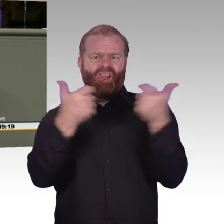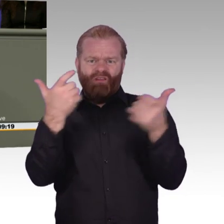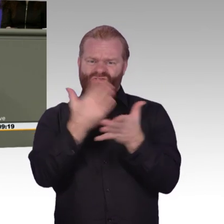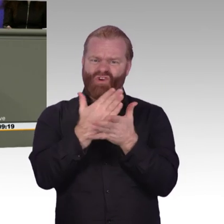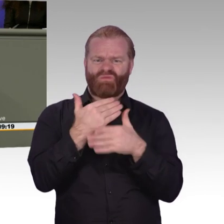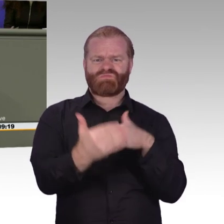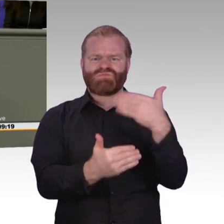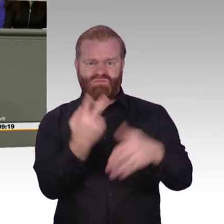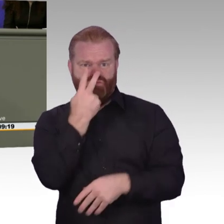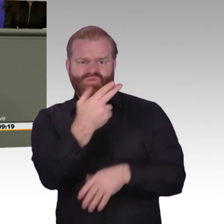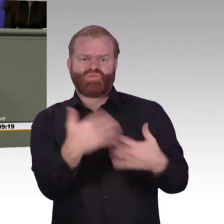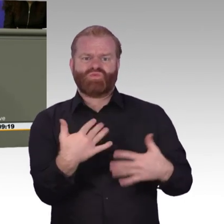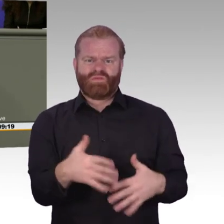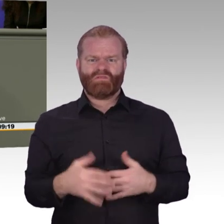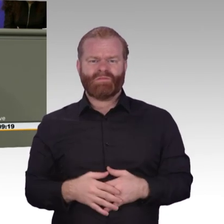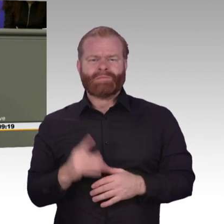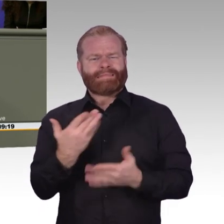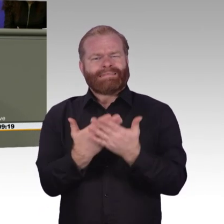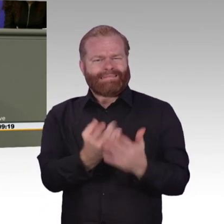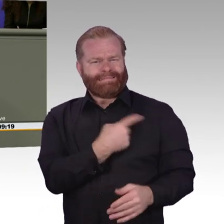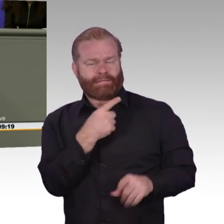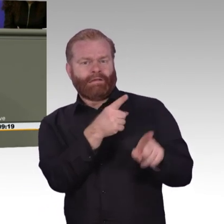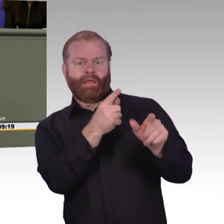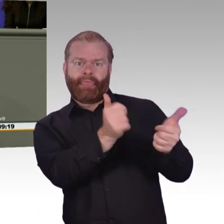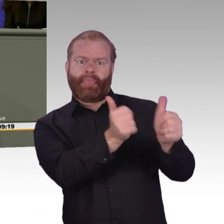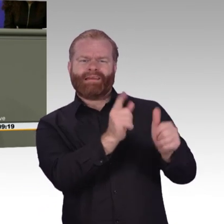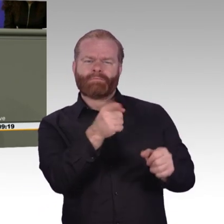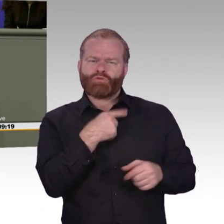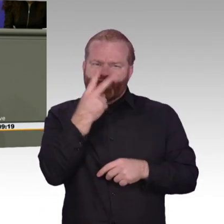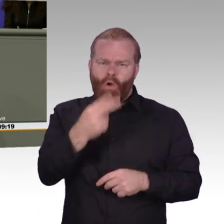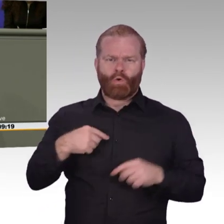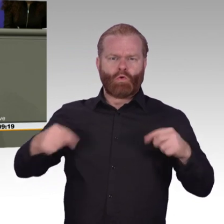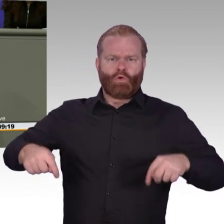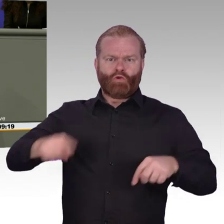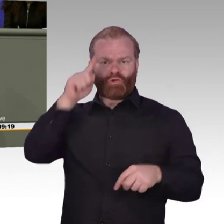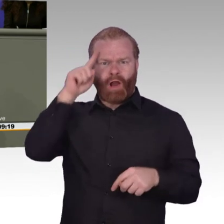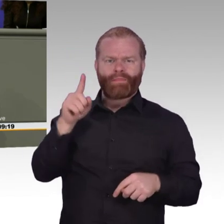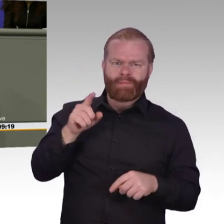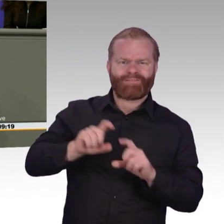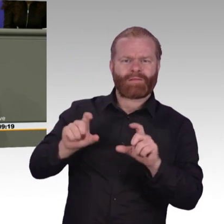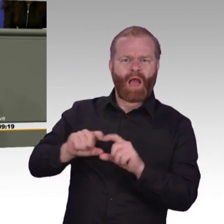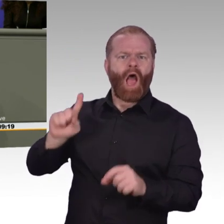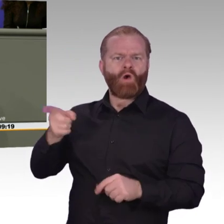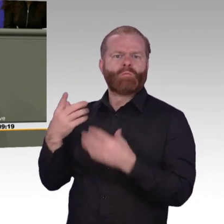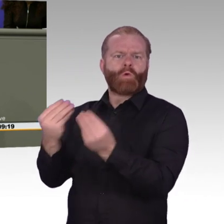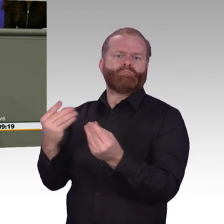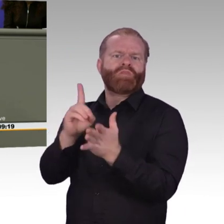erreicht. Das verhindert Innovation kleiner, mittelständischer, europäischer Unternehmen. Das kann weder im Sinne des